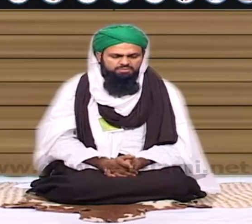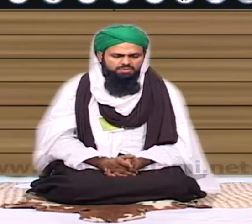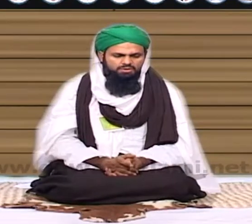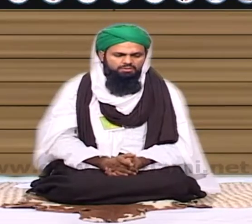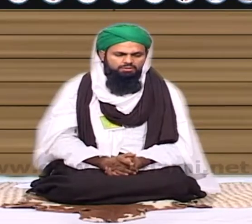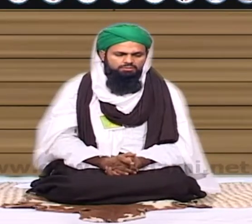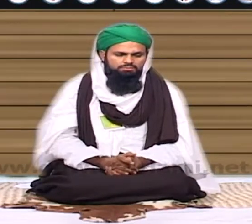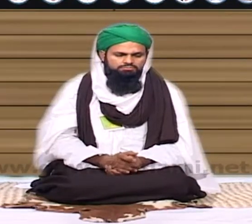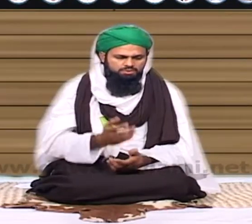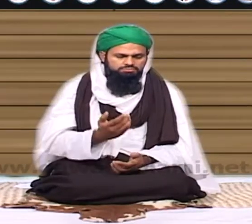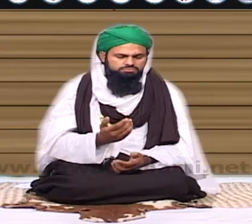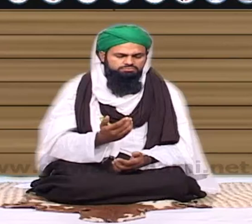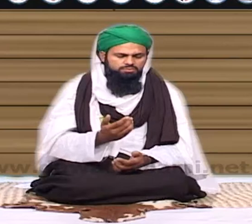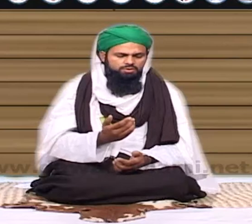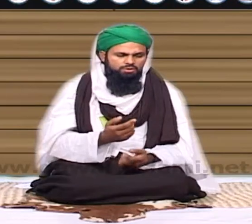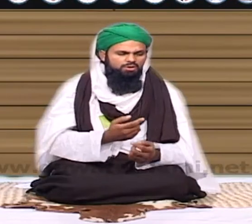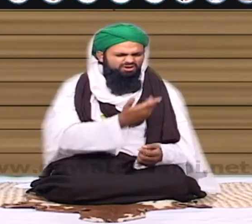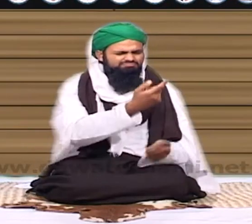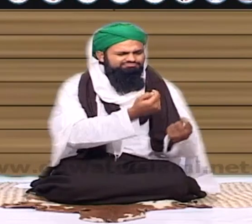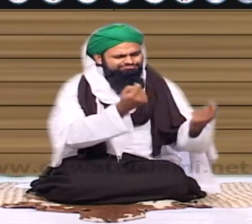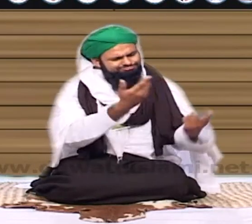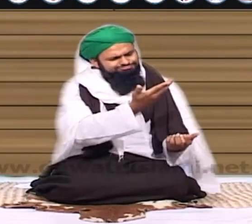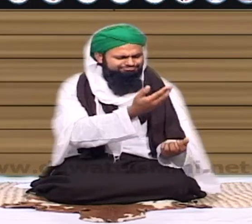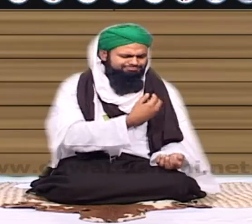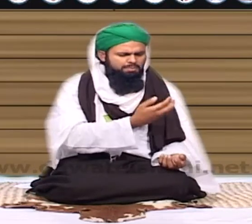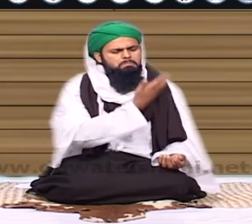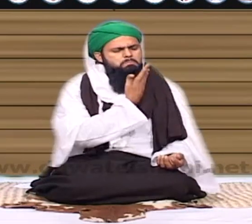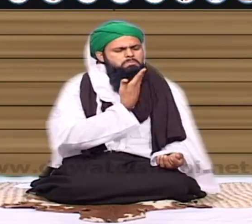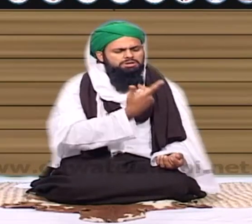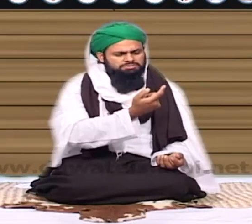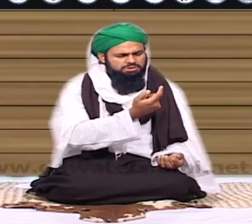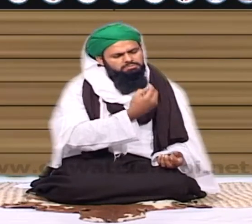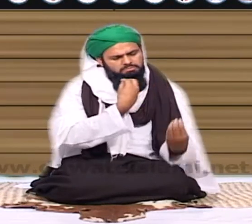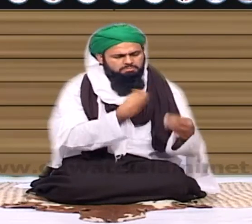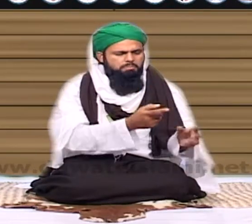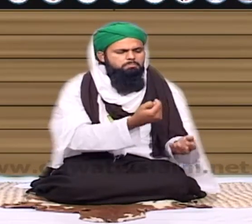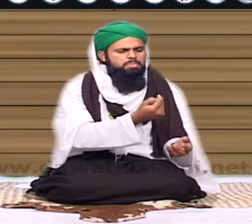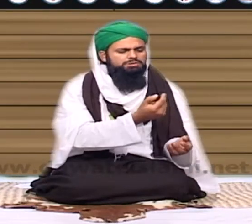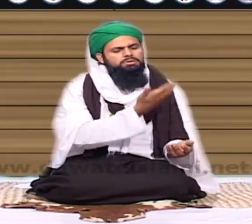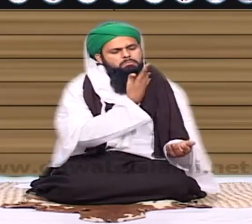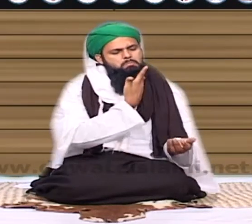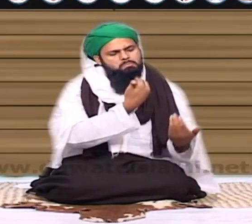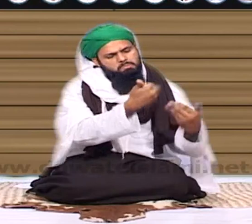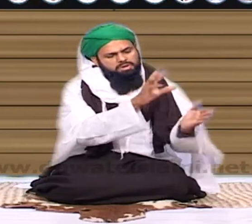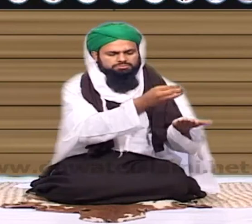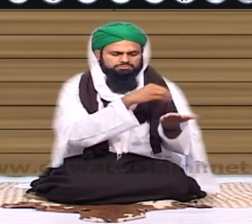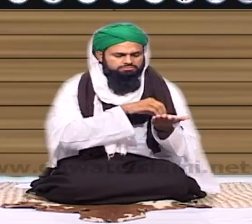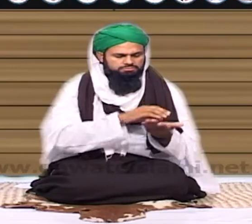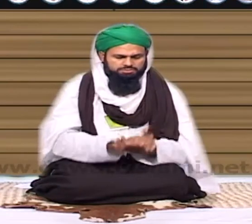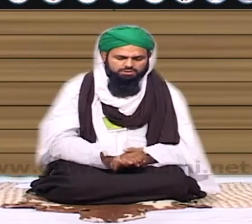بھی افضل جھوٹ بولتا ہے اول تو ٹھہراتے کم سیکس صاحب آپ کی جو مزدی میں دے دو اور آپ بھی گھولپن میں آگئے اس کے